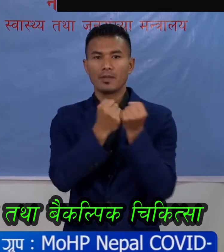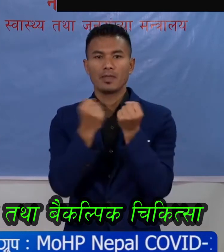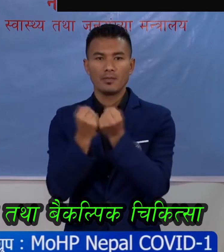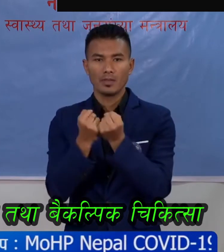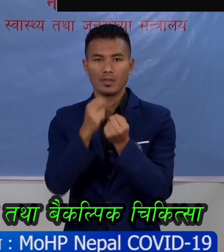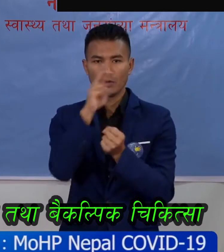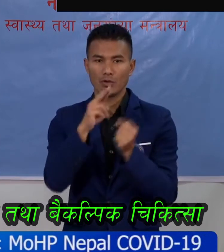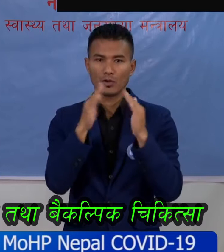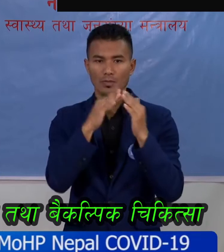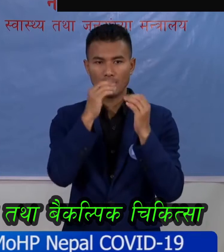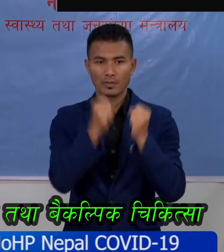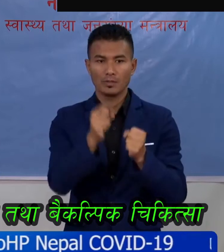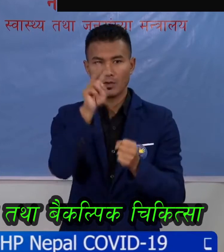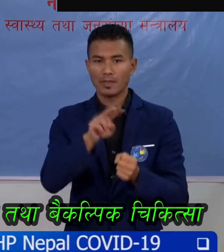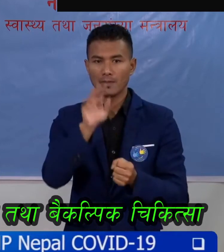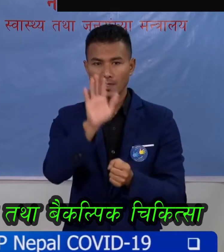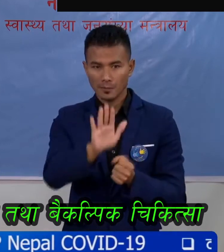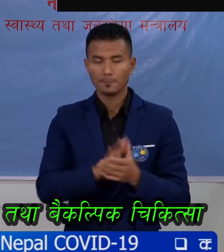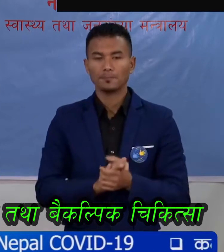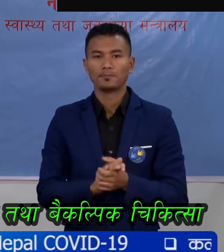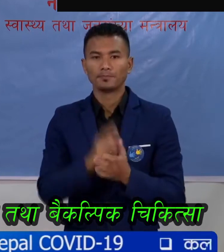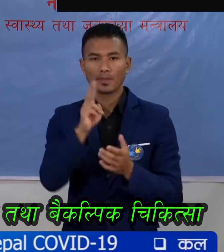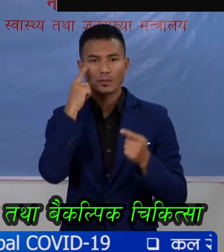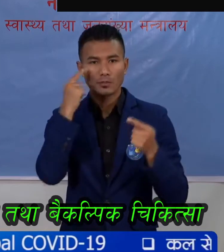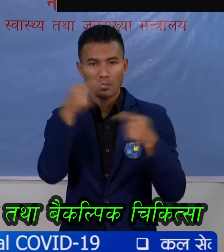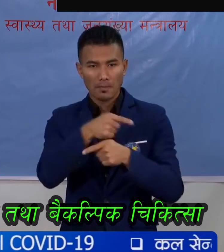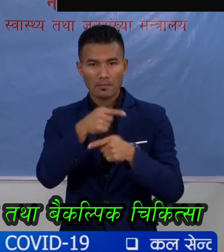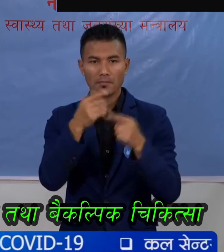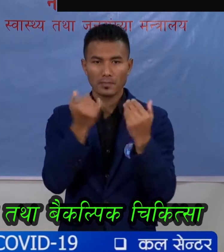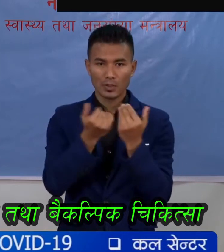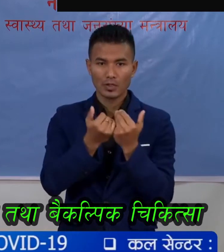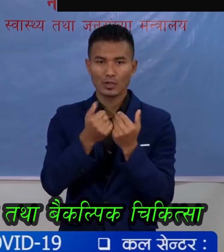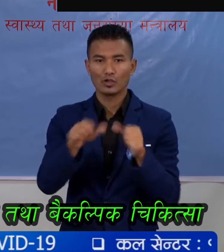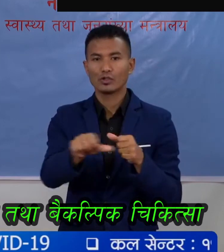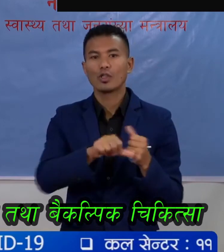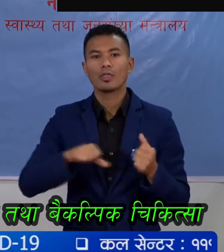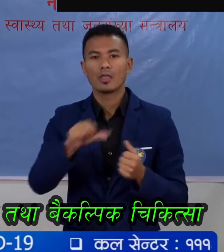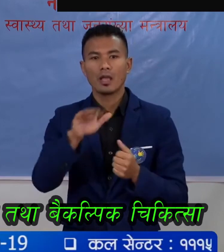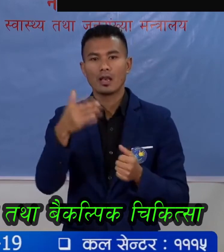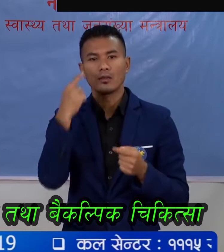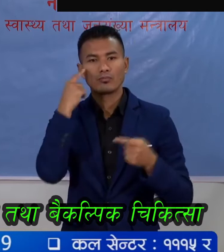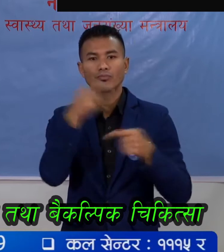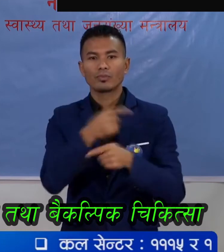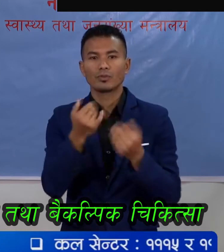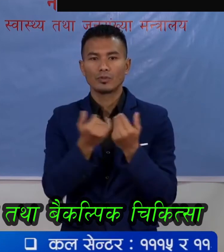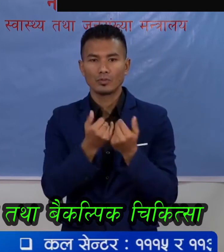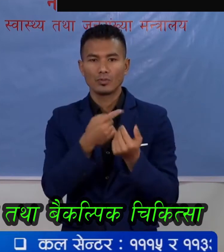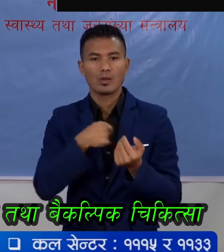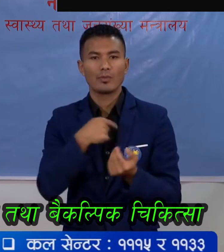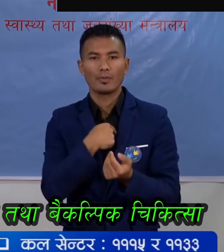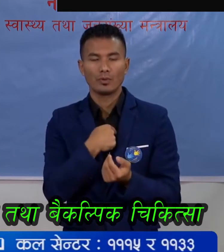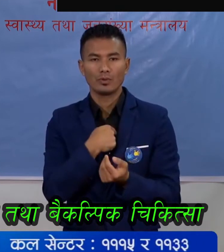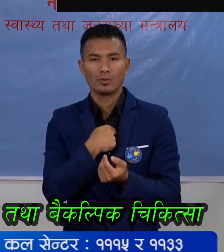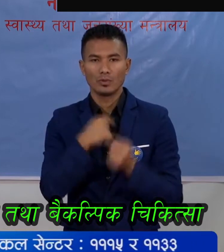रो होम करेंटाइन को अवस्थामा छू योश तो ब्रह्म सिर्जना गरेरा जन्तालाई ब्रमित पार्णू आमरो